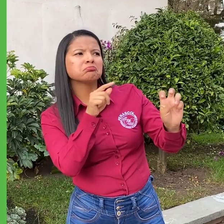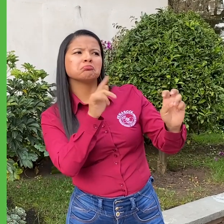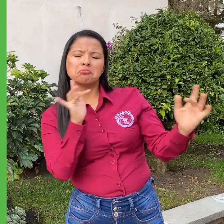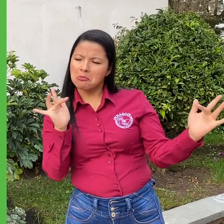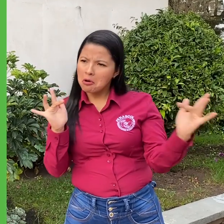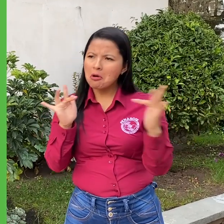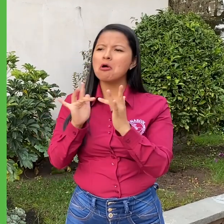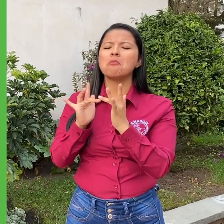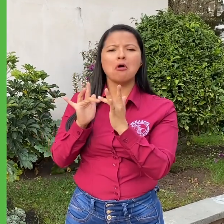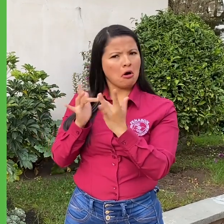como está.